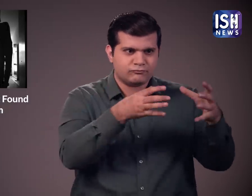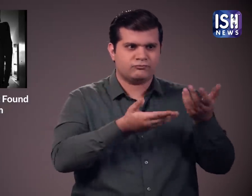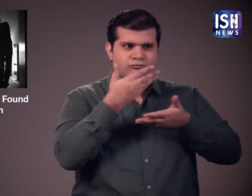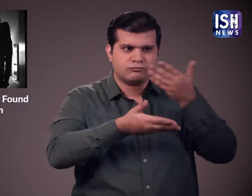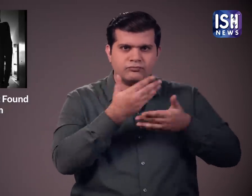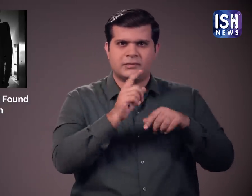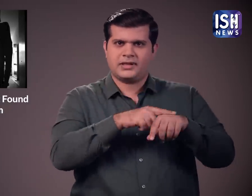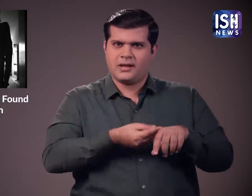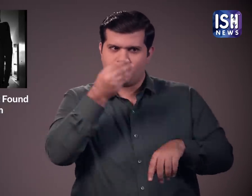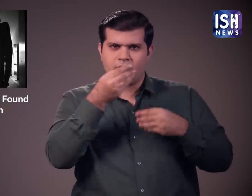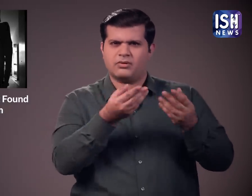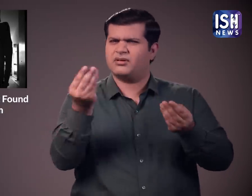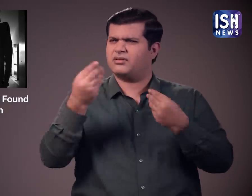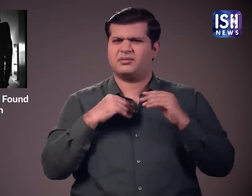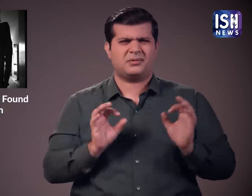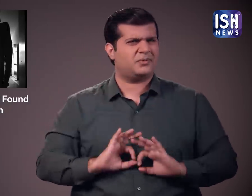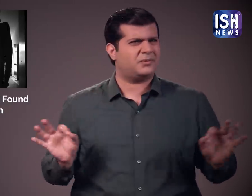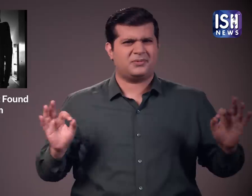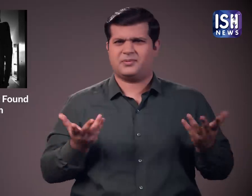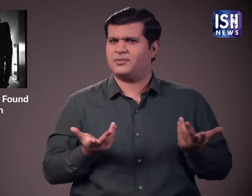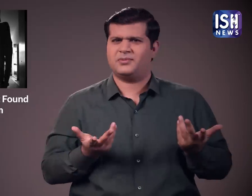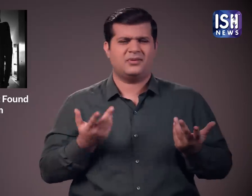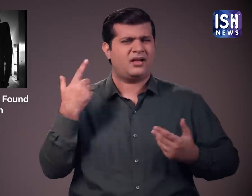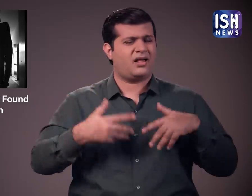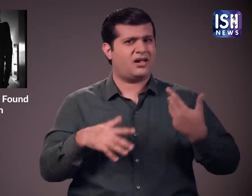है।